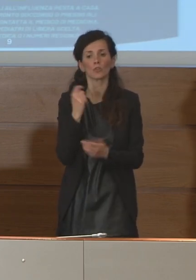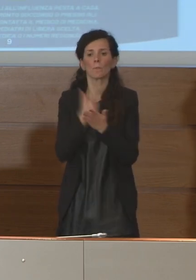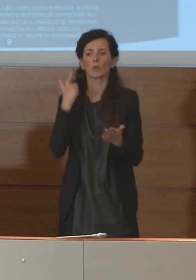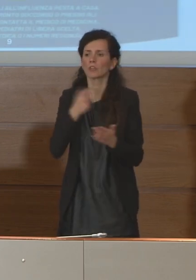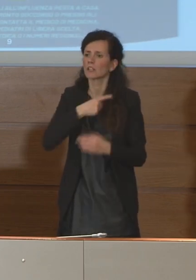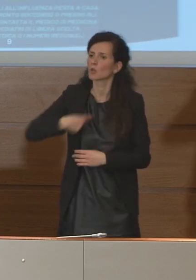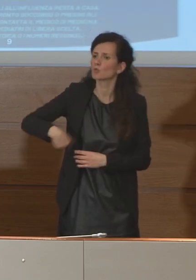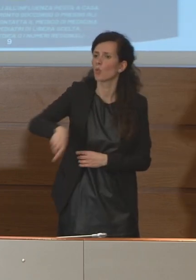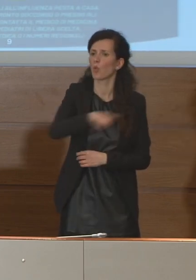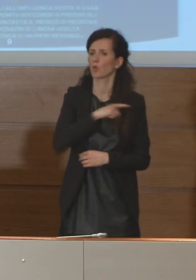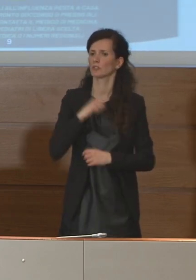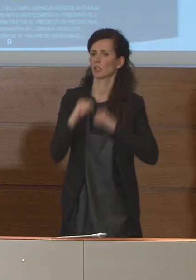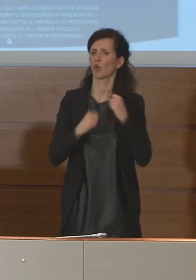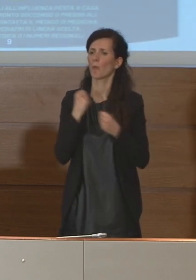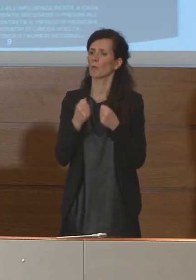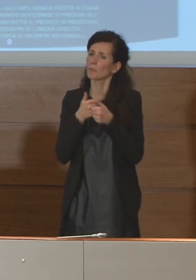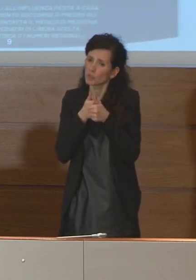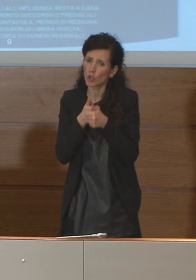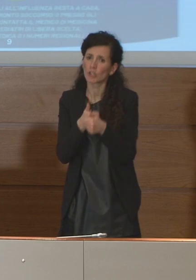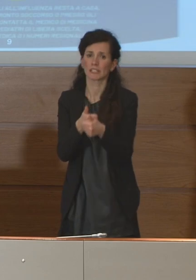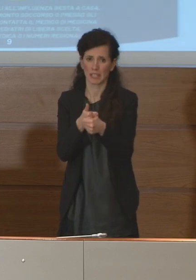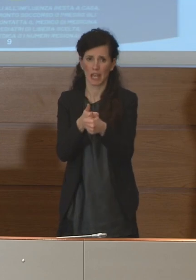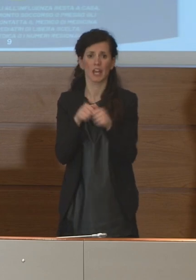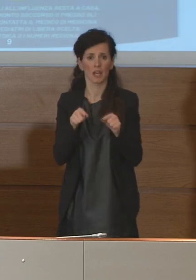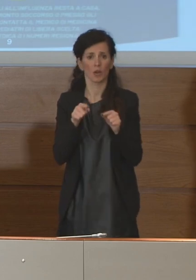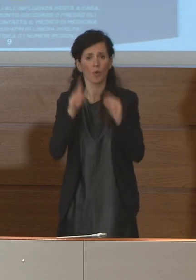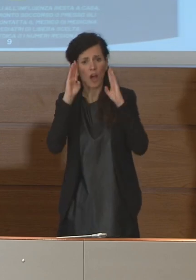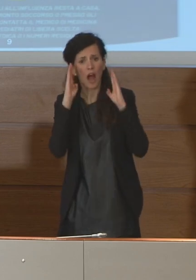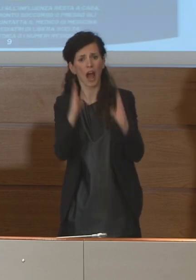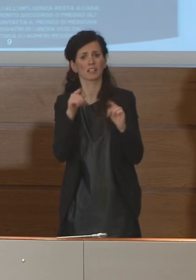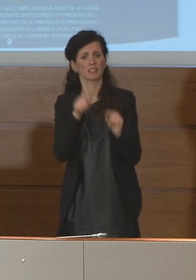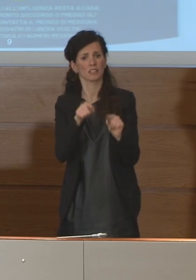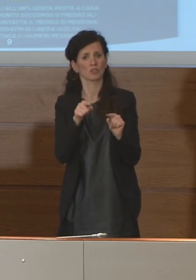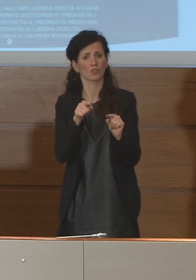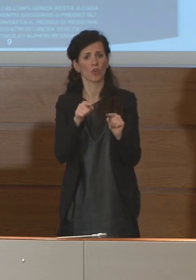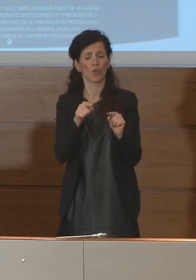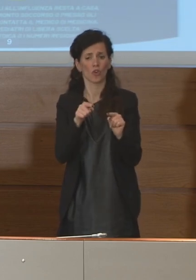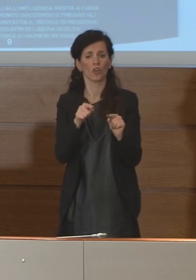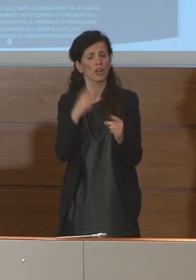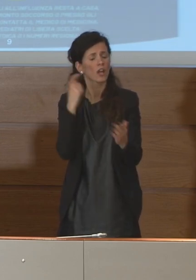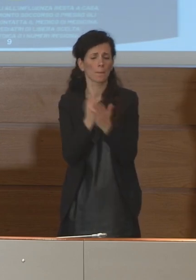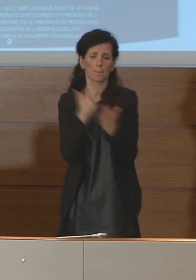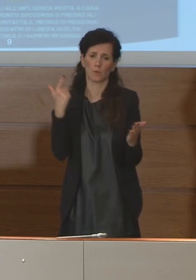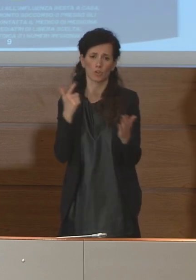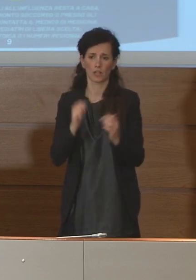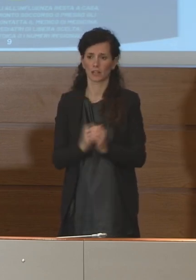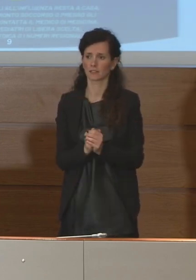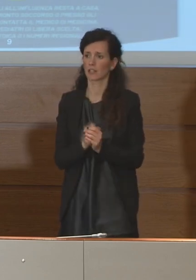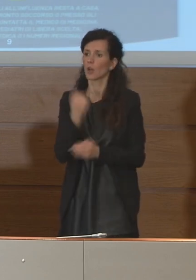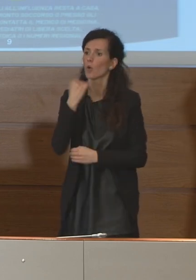tutti poi sistematicamente e quindi l'attenzione verso queste misure è veramente molto importante.